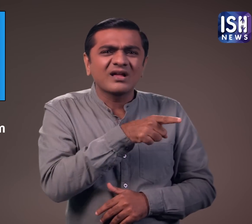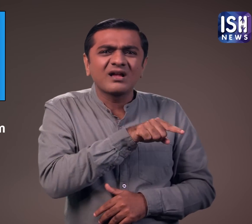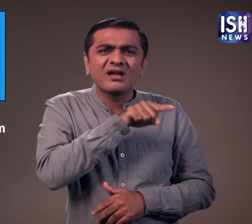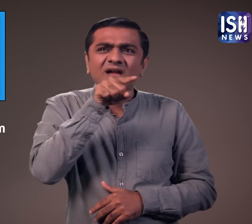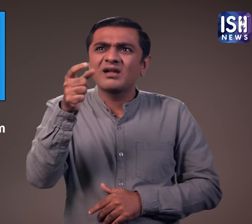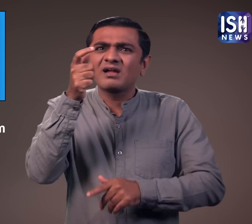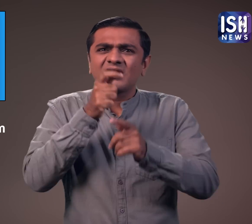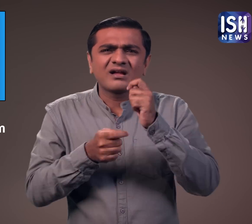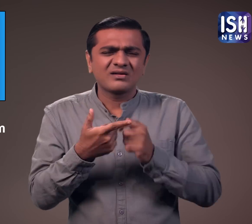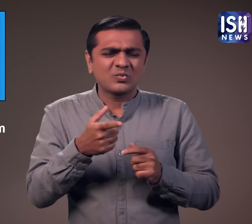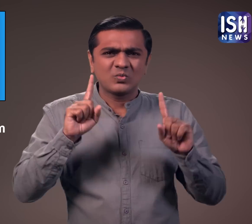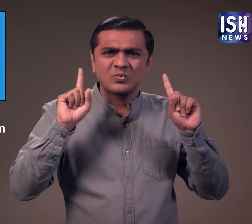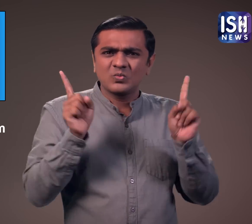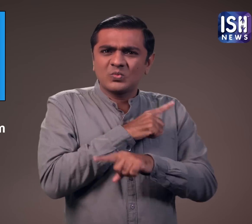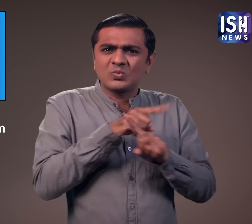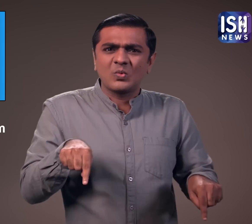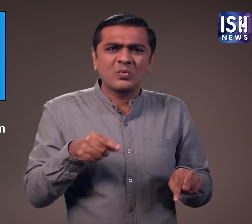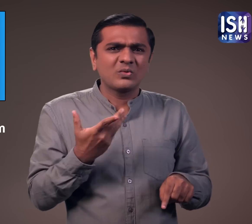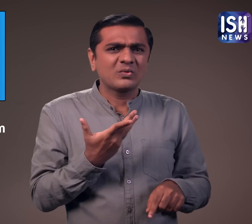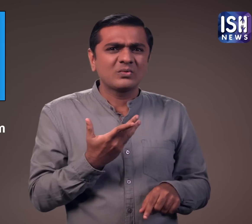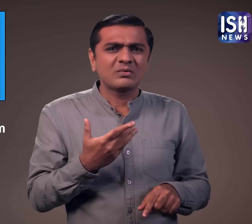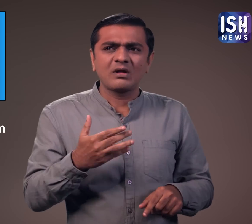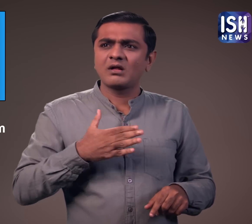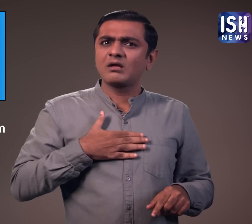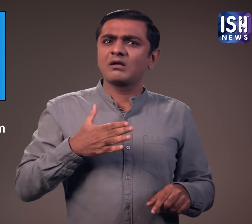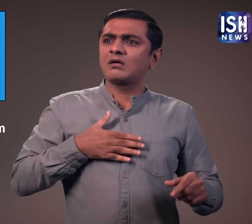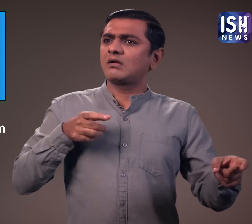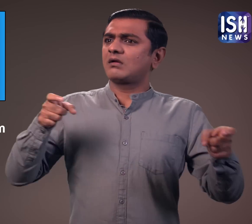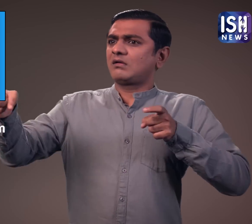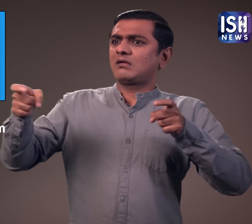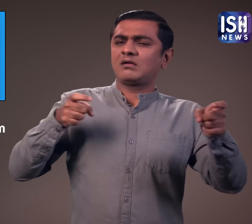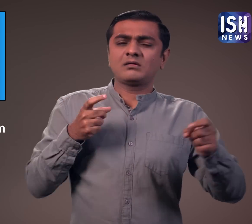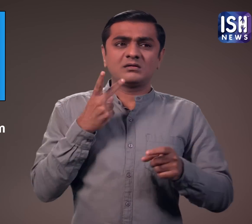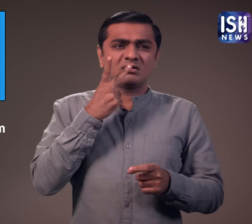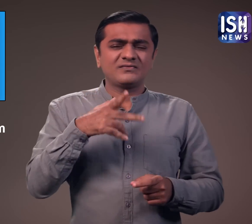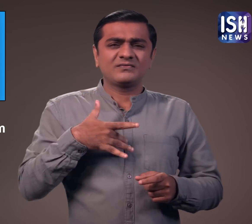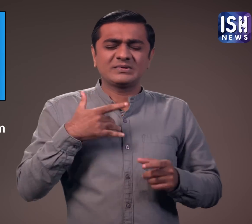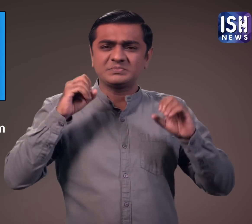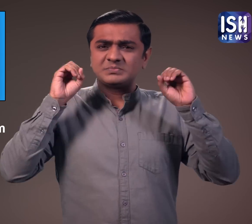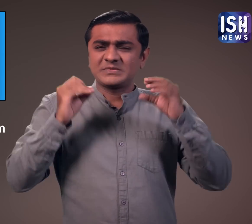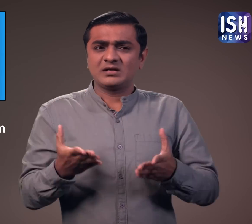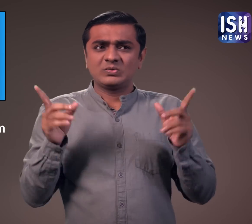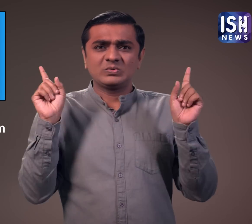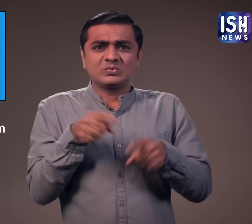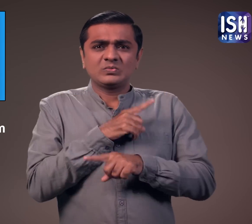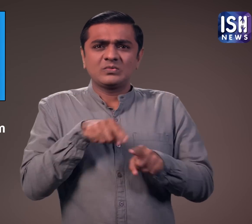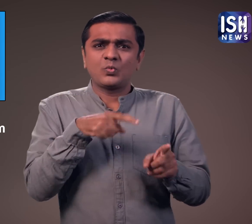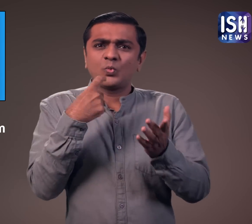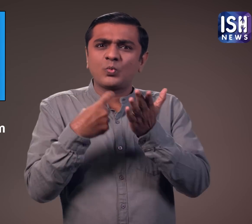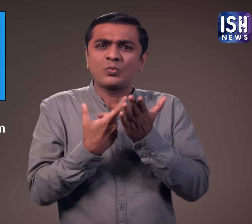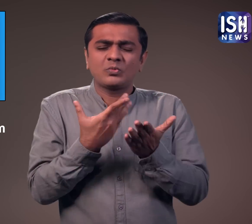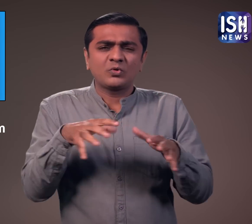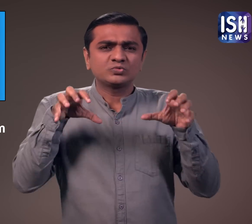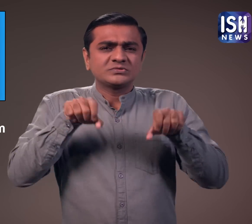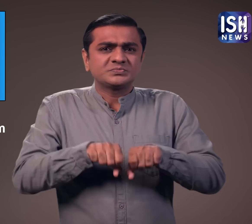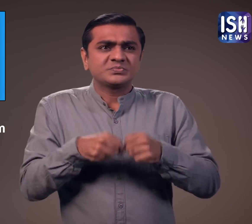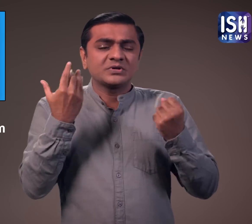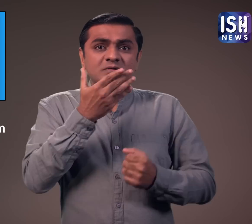प्रधानमंत्री मोधी को प्रतीक का अनावरन करने और अपना अधिकार थोपने का कोई अधिकार नहीं था। उन्होंने